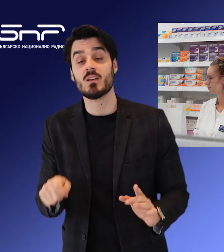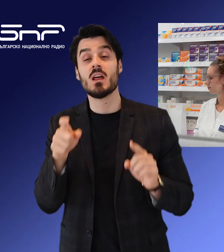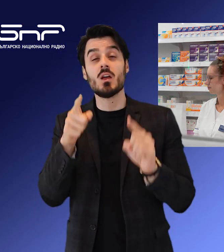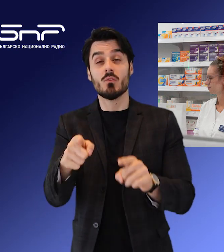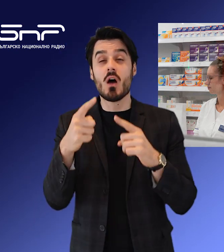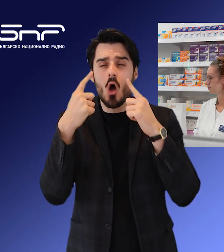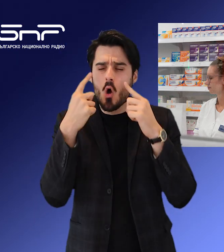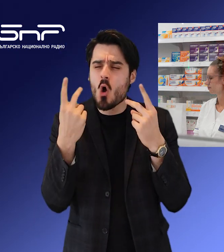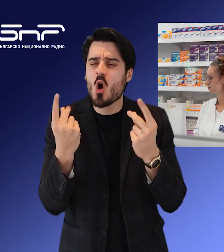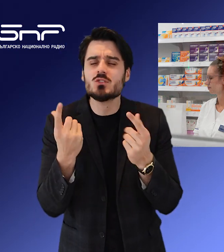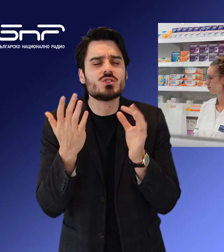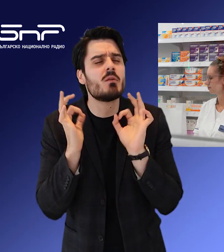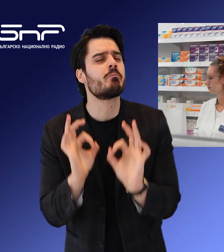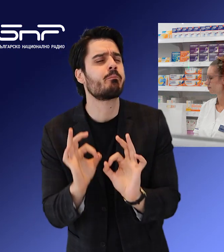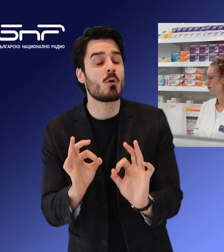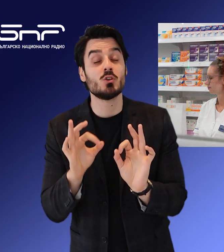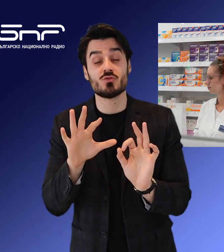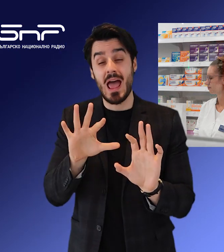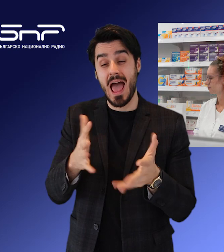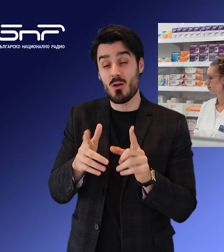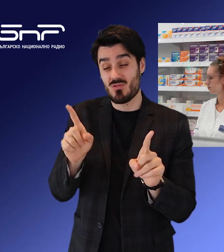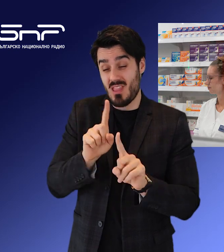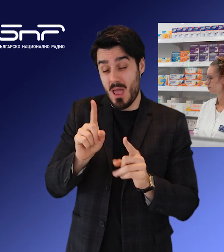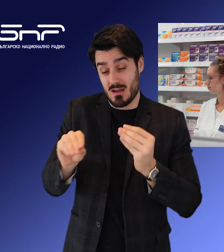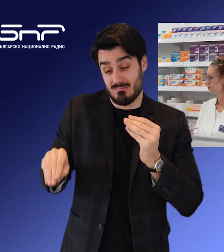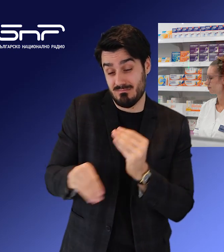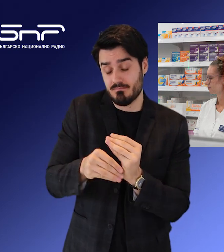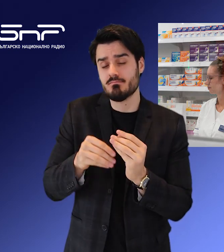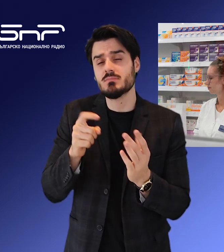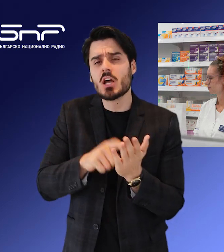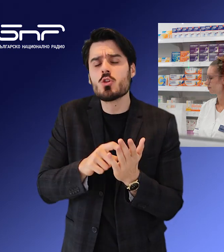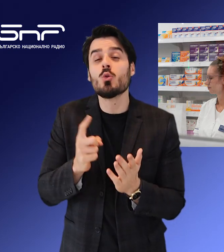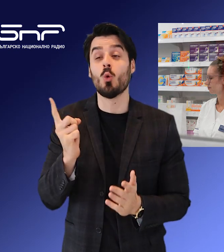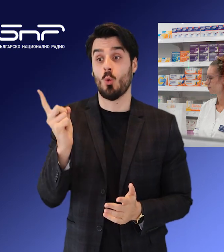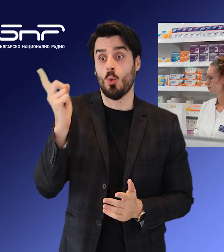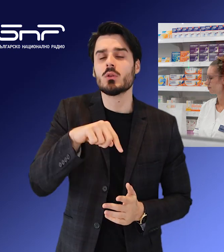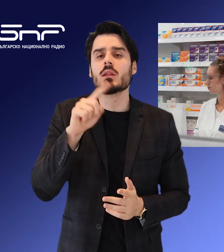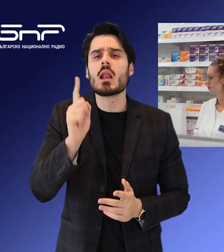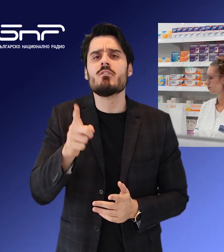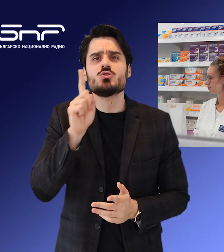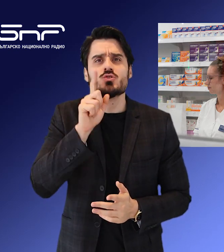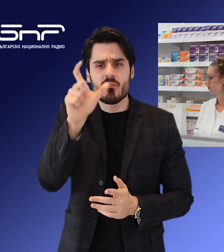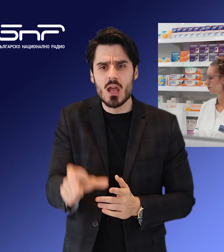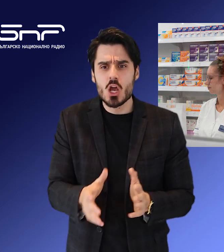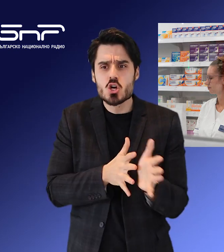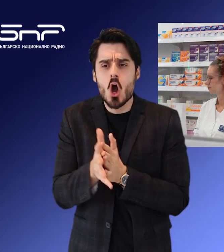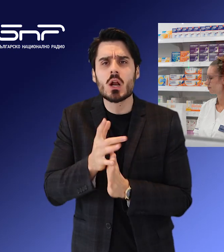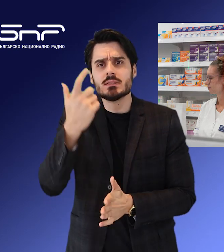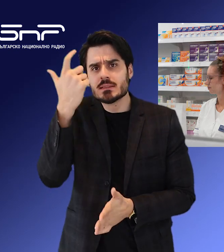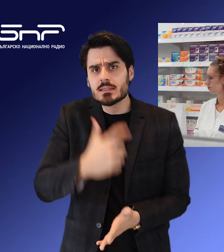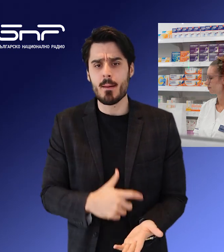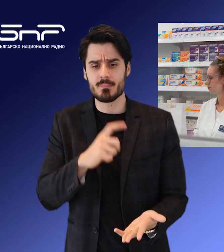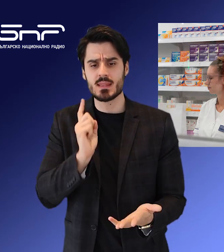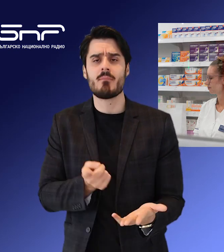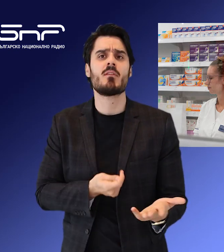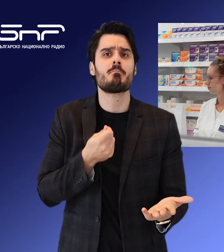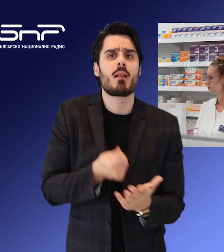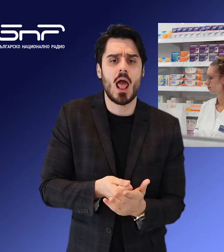означава, че ако няма анекс, хората отутри трябва да плащат сами лекарства, диетични храни, медицински